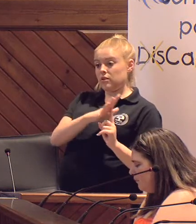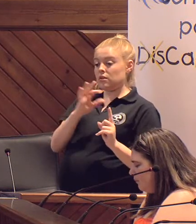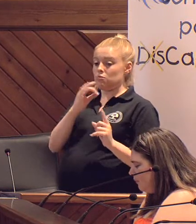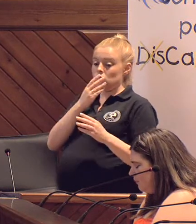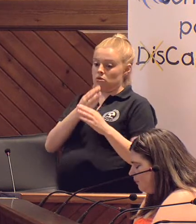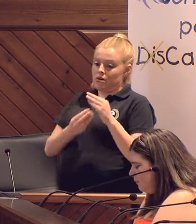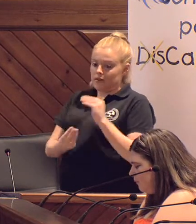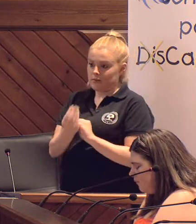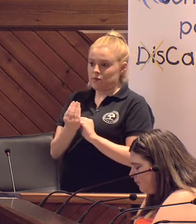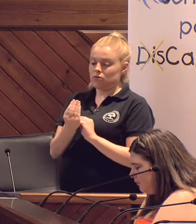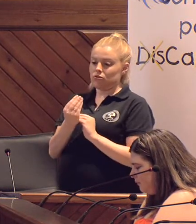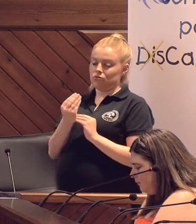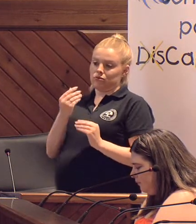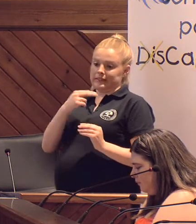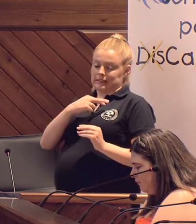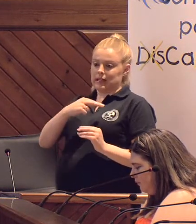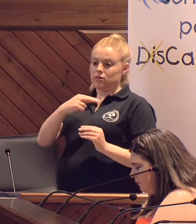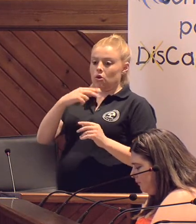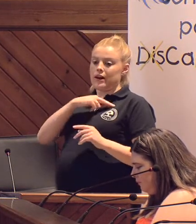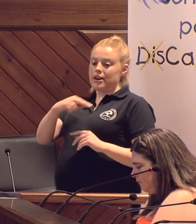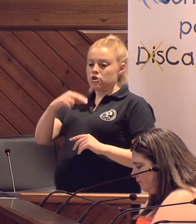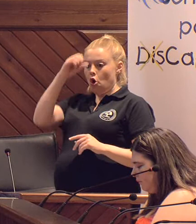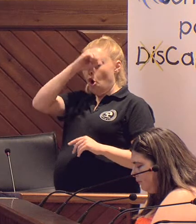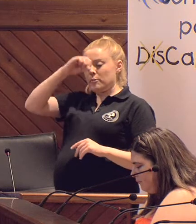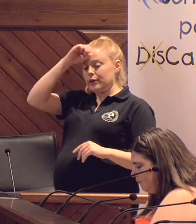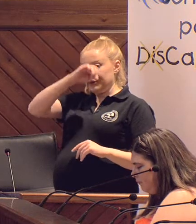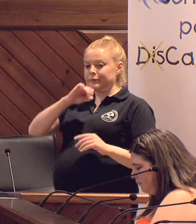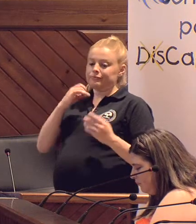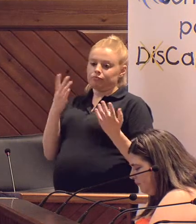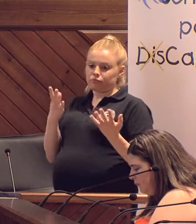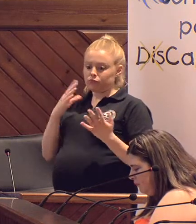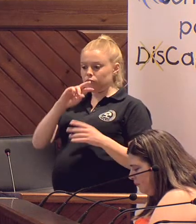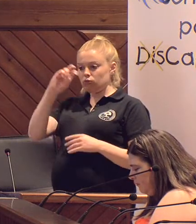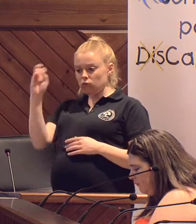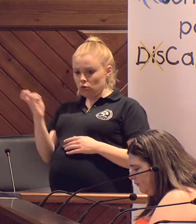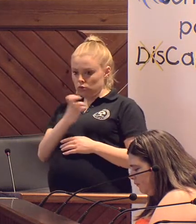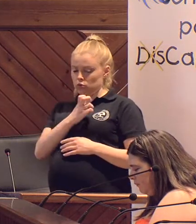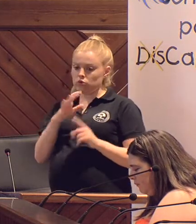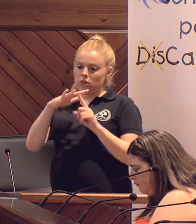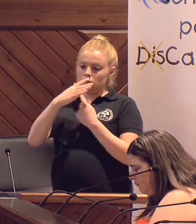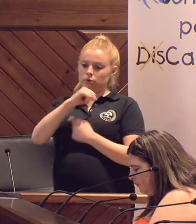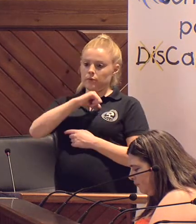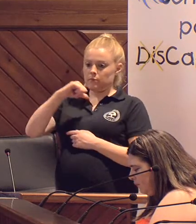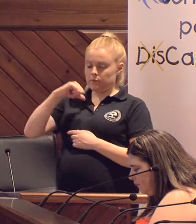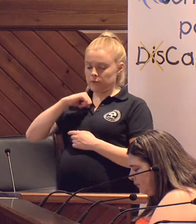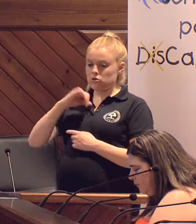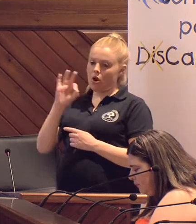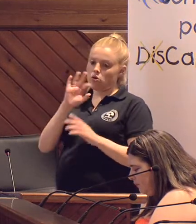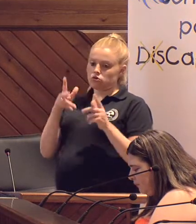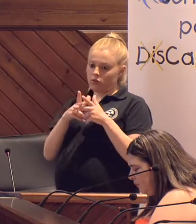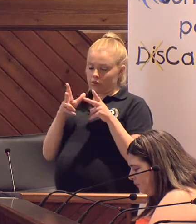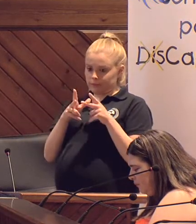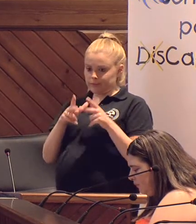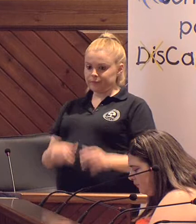nacimiento, raza, sexo, religión, opinión o cualquier otra condición o circunstancia personal o social.